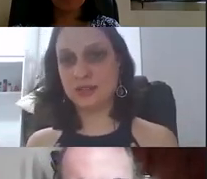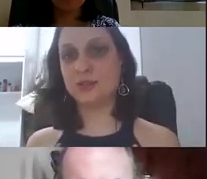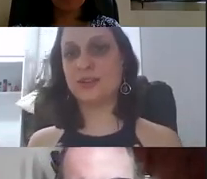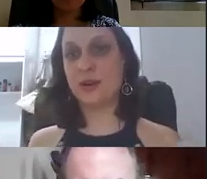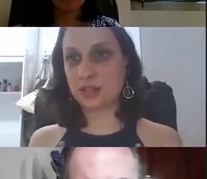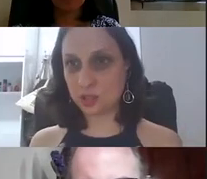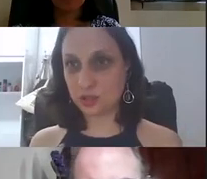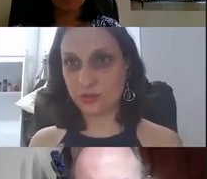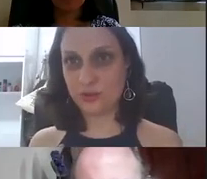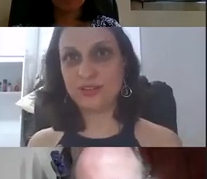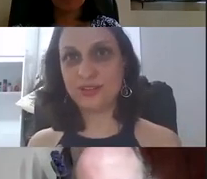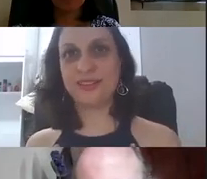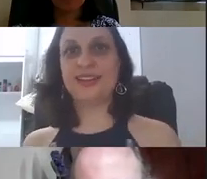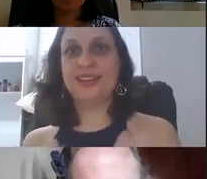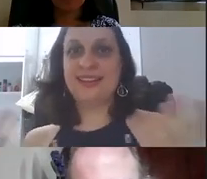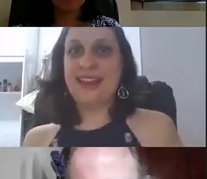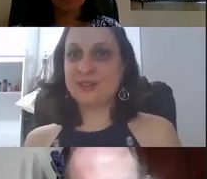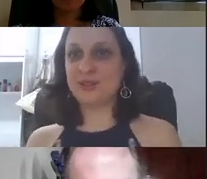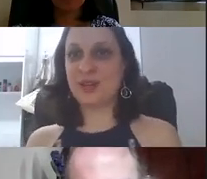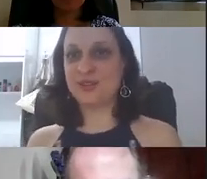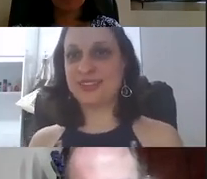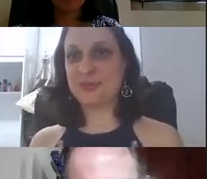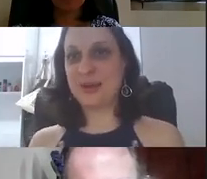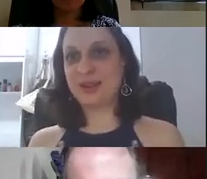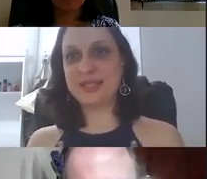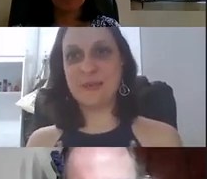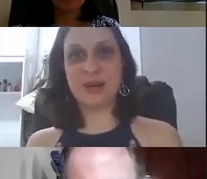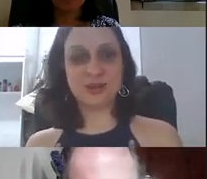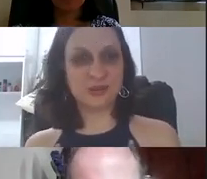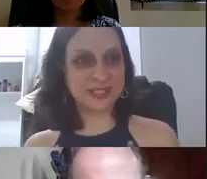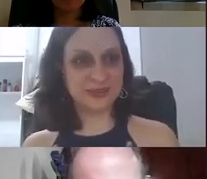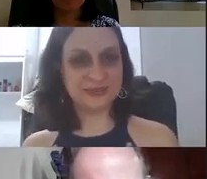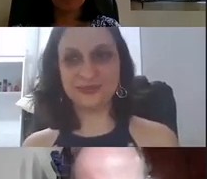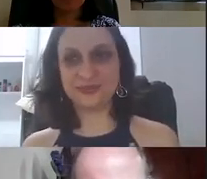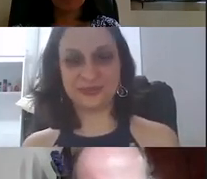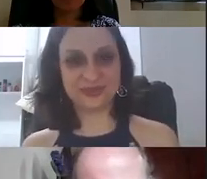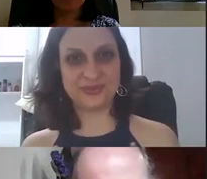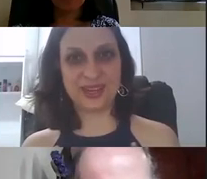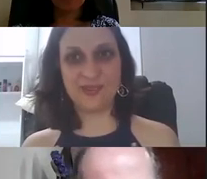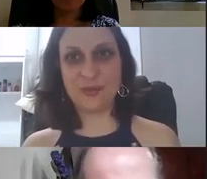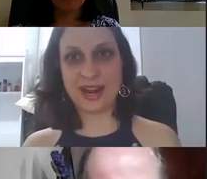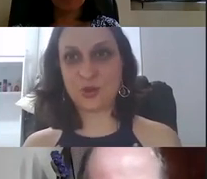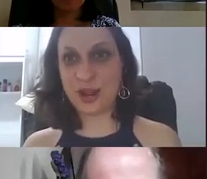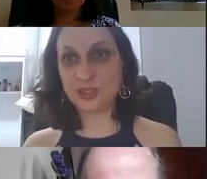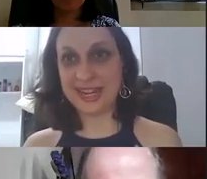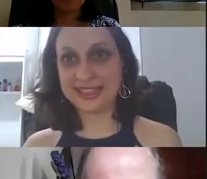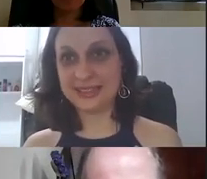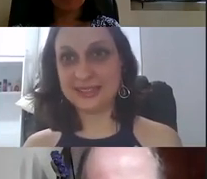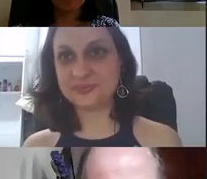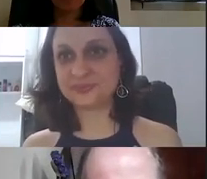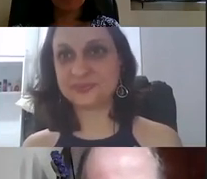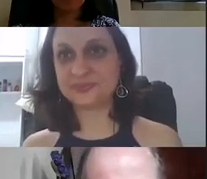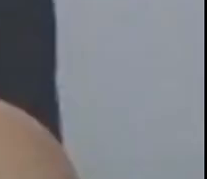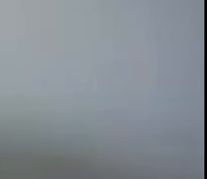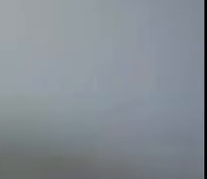usando o transcritor. E é isso, gente. Estamos abertos para a discussão. Eu vou parar de compartilhar, tá?